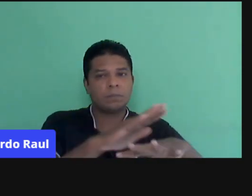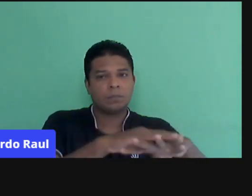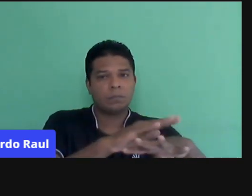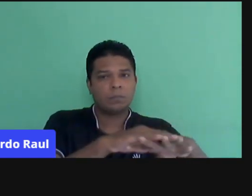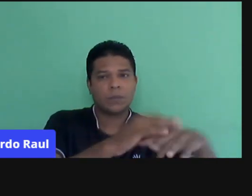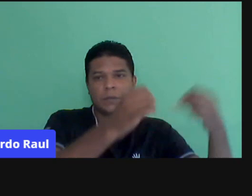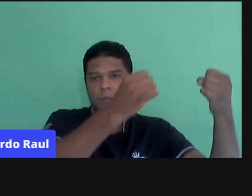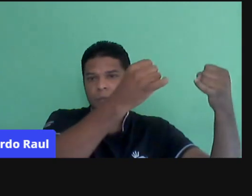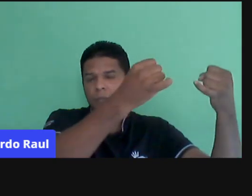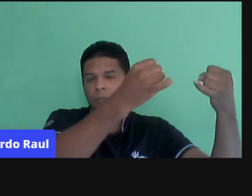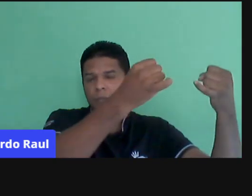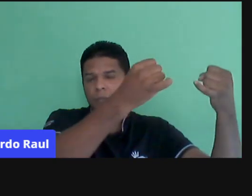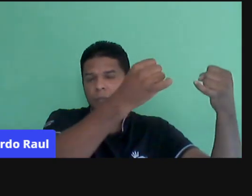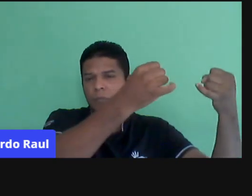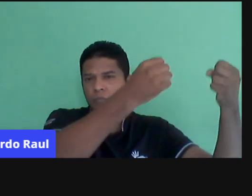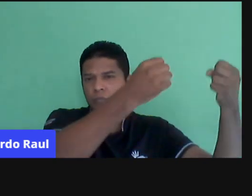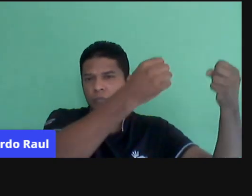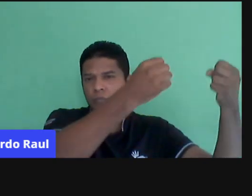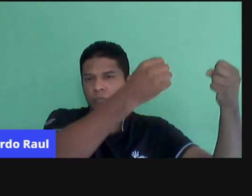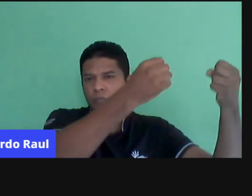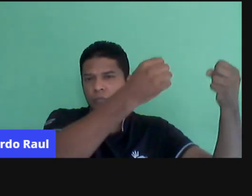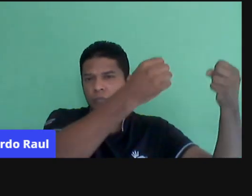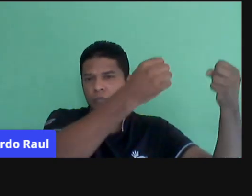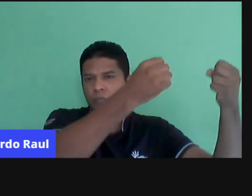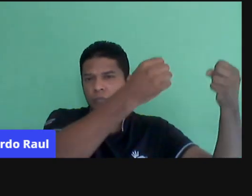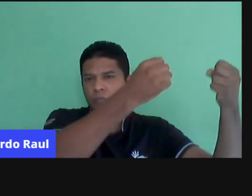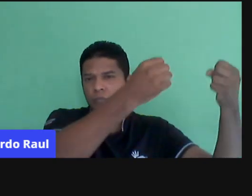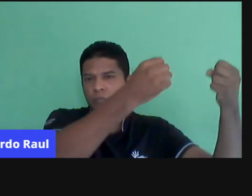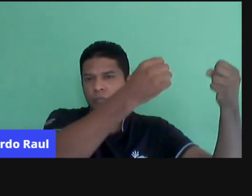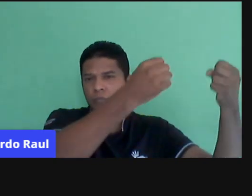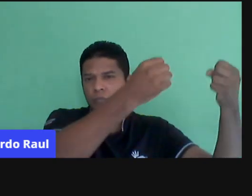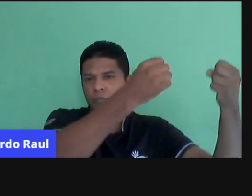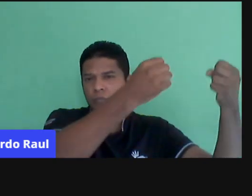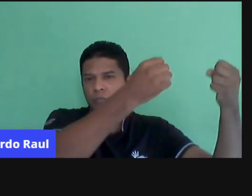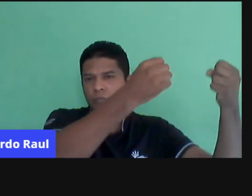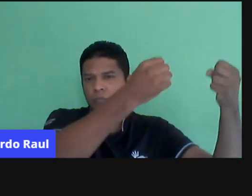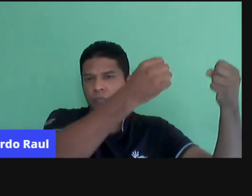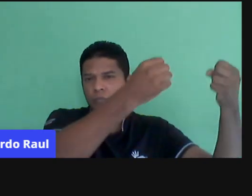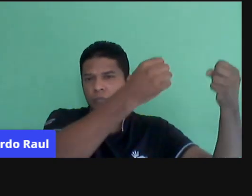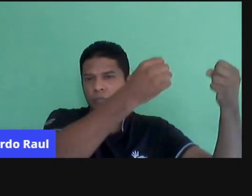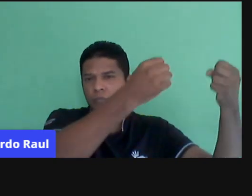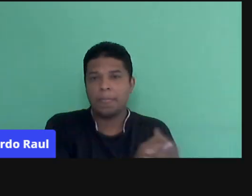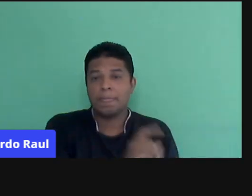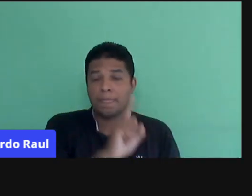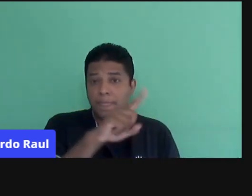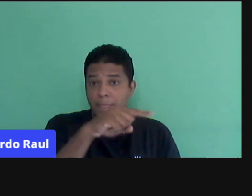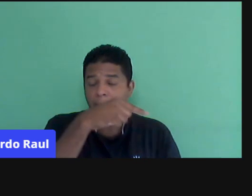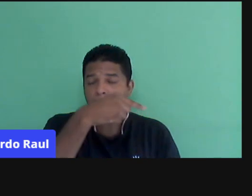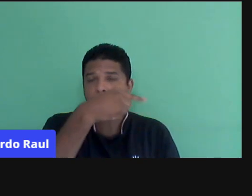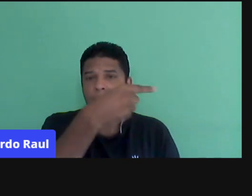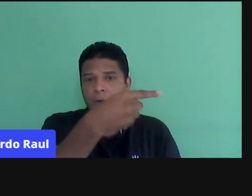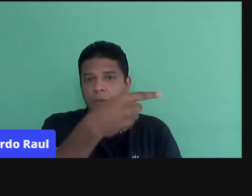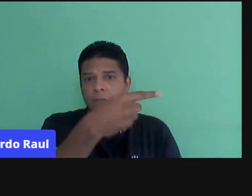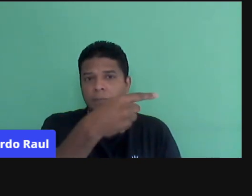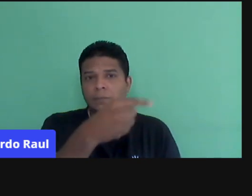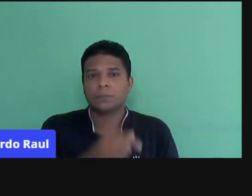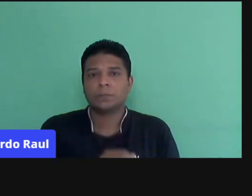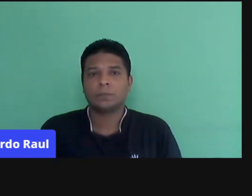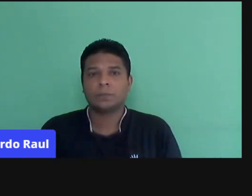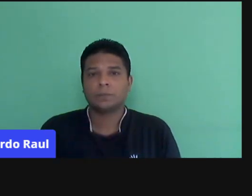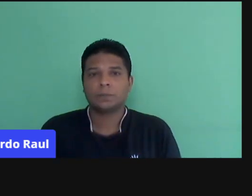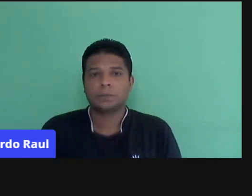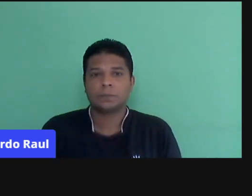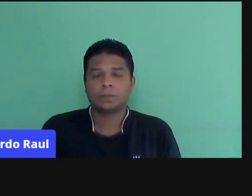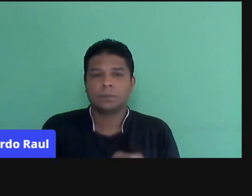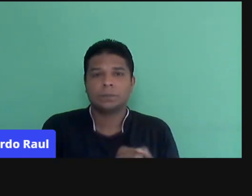ideias, né, a respeito do conteúdo que iria abordar naquela aula. Após essa exposição, ele trazia uma